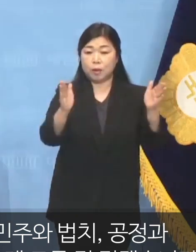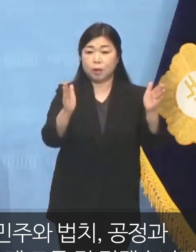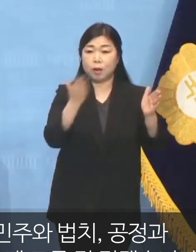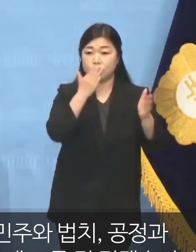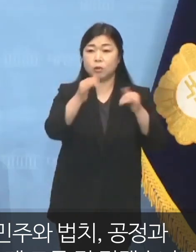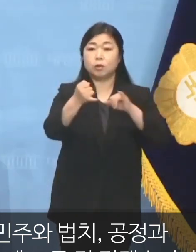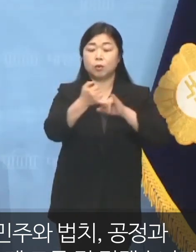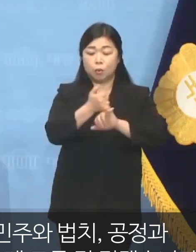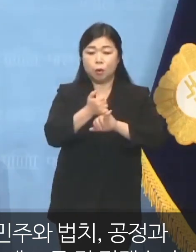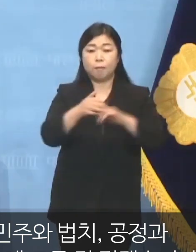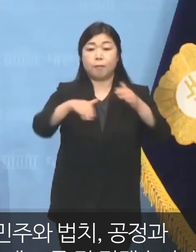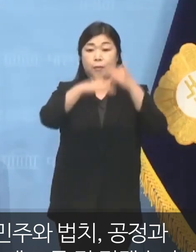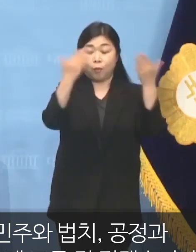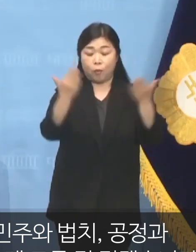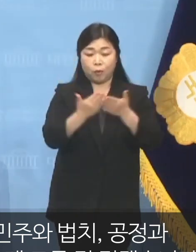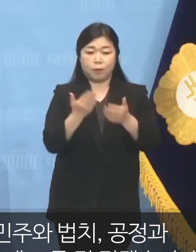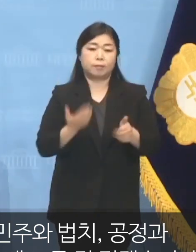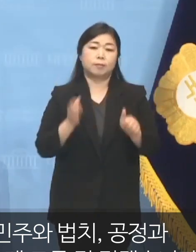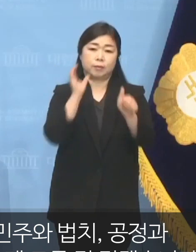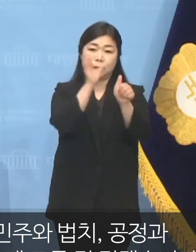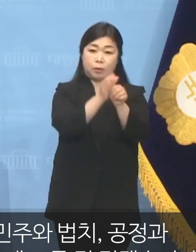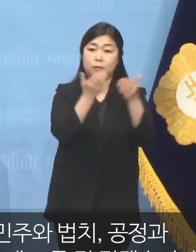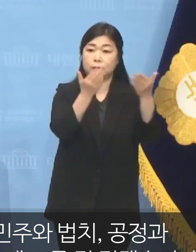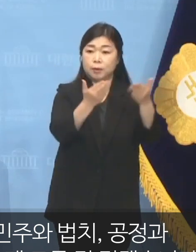제 모든 것을 걸겠습니다.